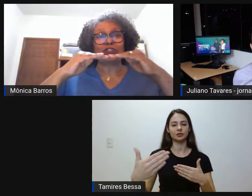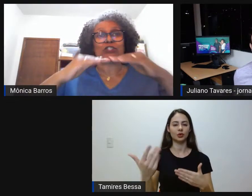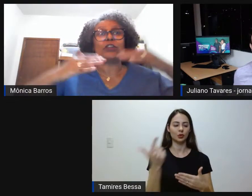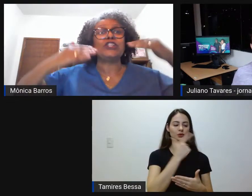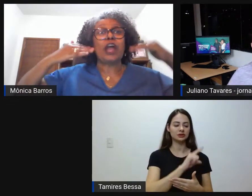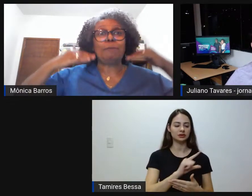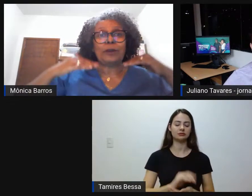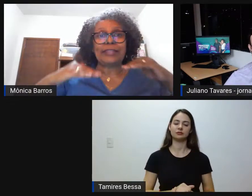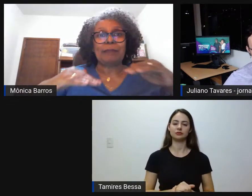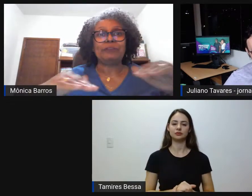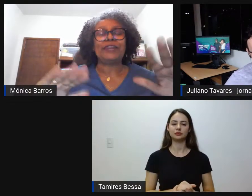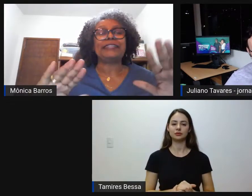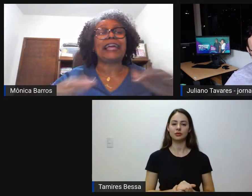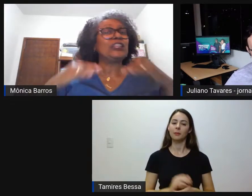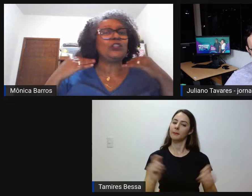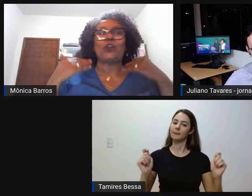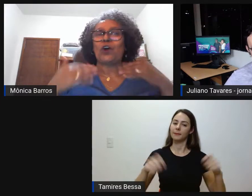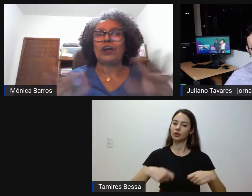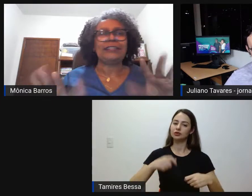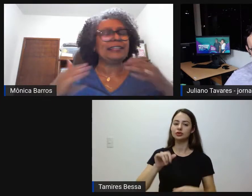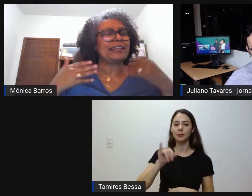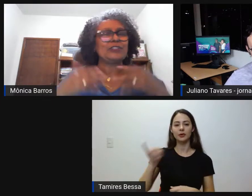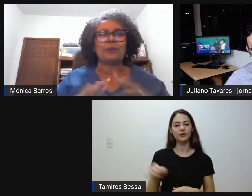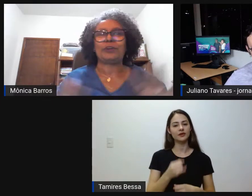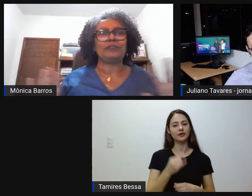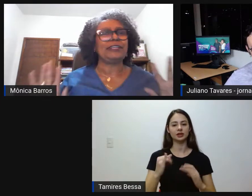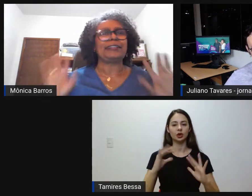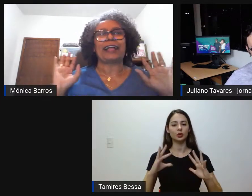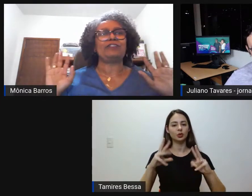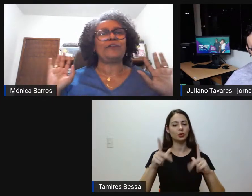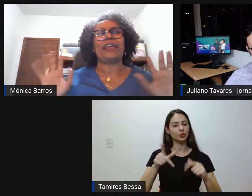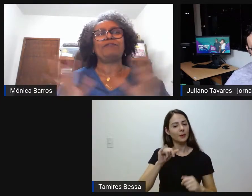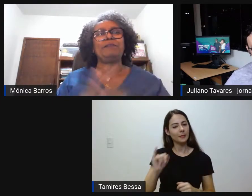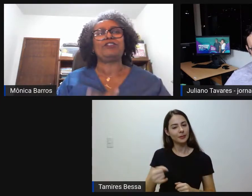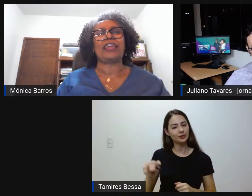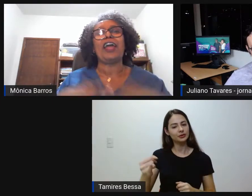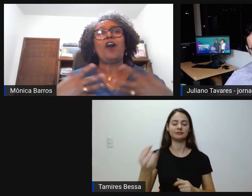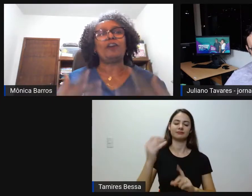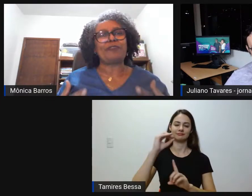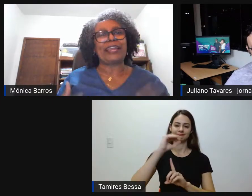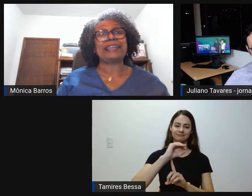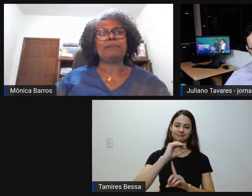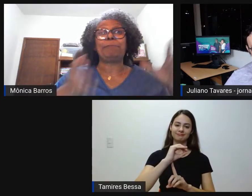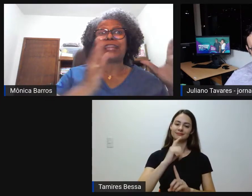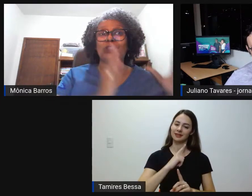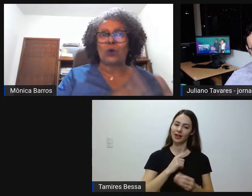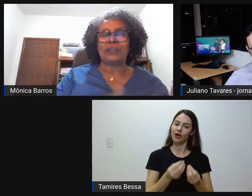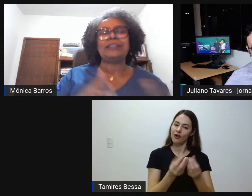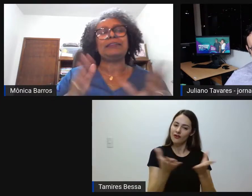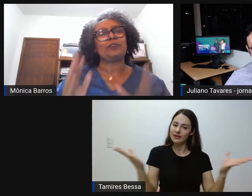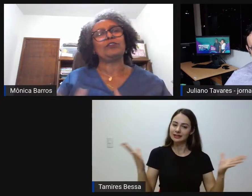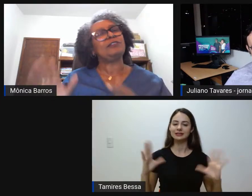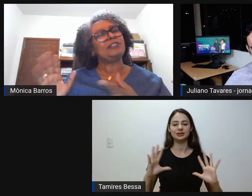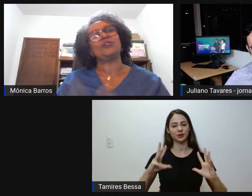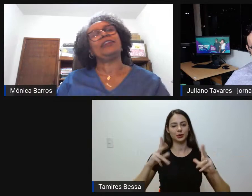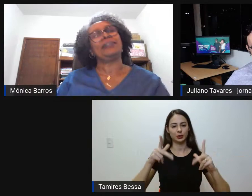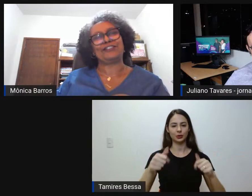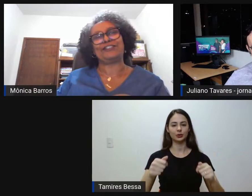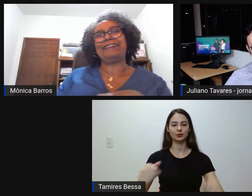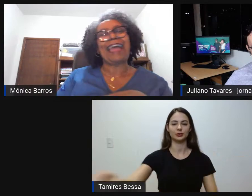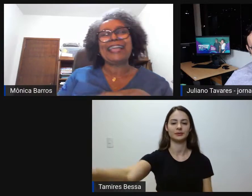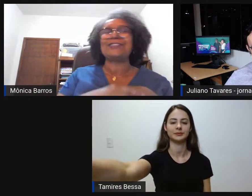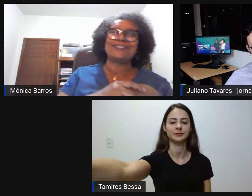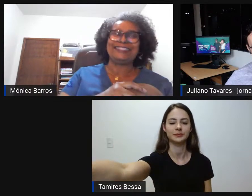essas condições, poder aproveitar todas as oportunidades que o IFMG oferece para todas e todos os